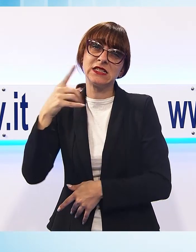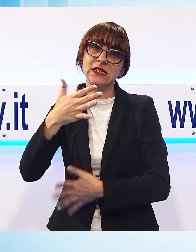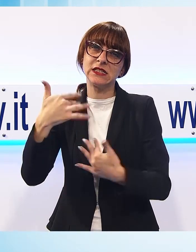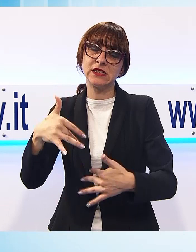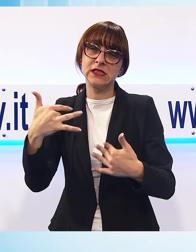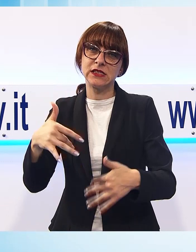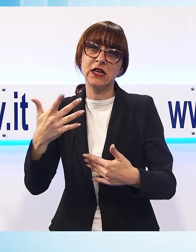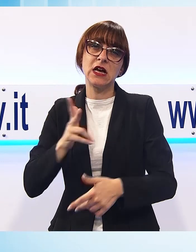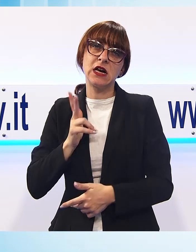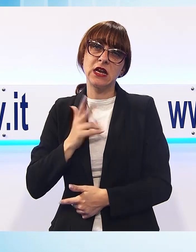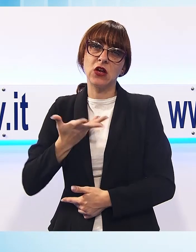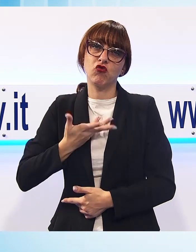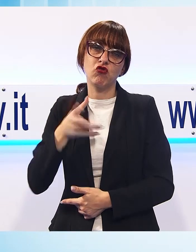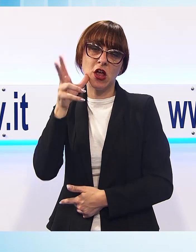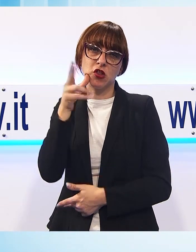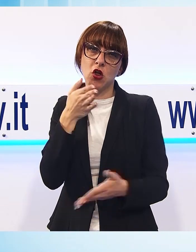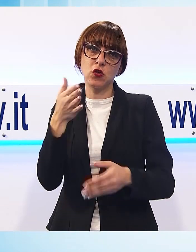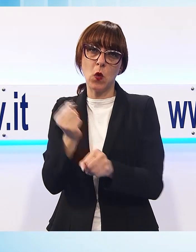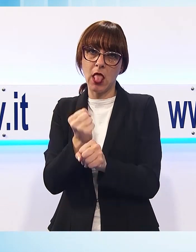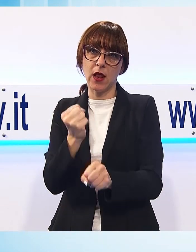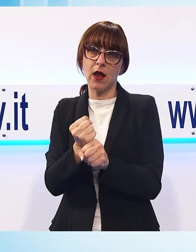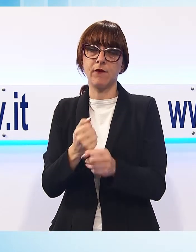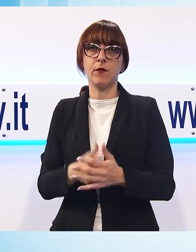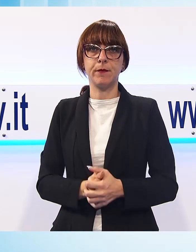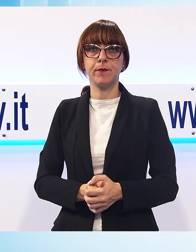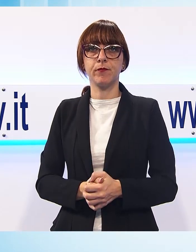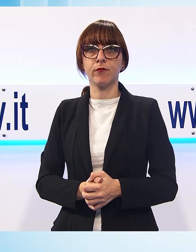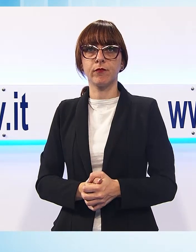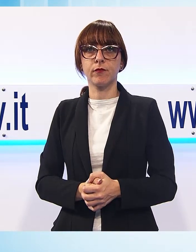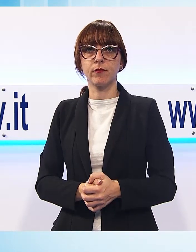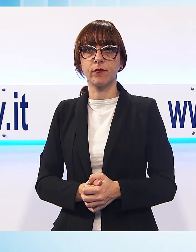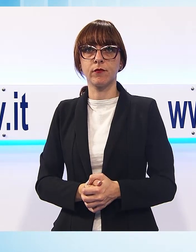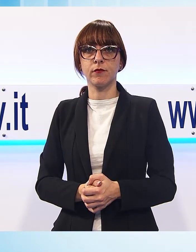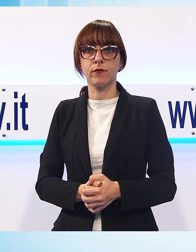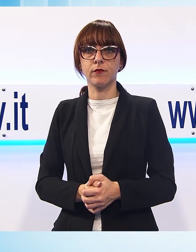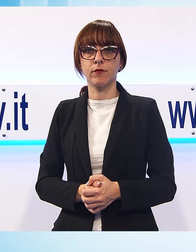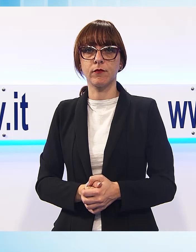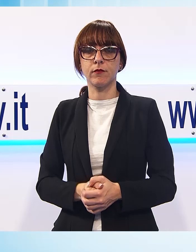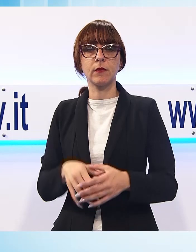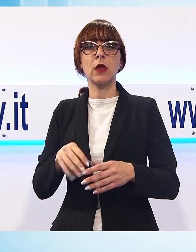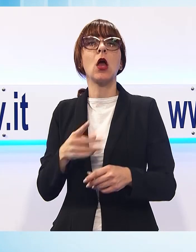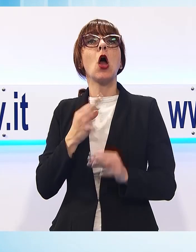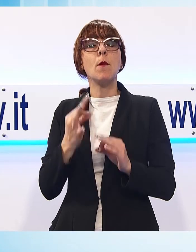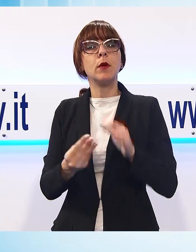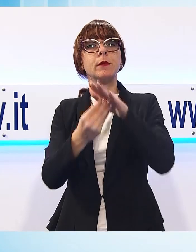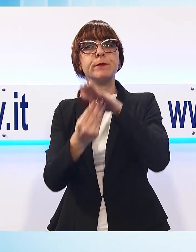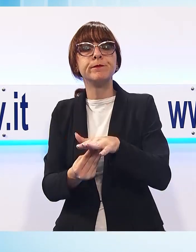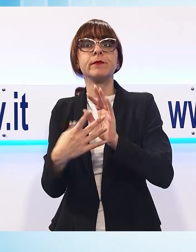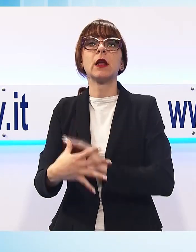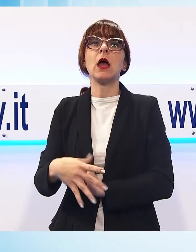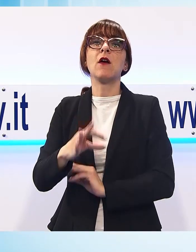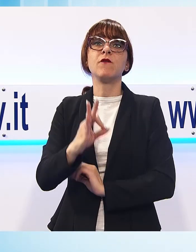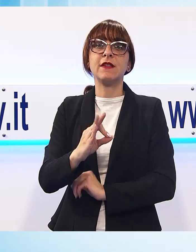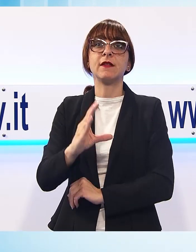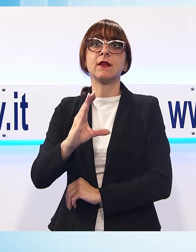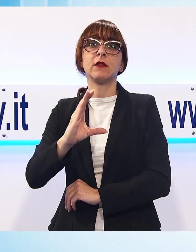donne nel corso dell'attività lavorativa. In particolare dopo gli interventi introduttivi l'operatrice della Fisaskat CISL Giada